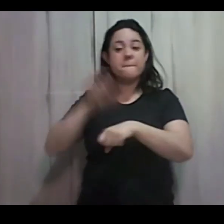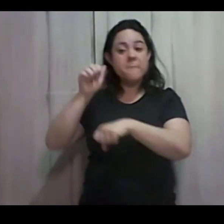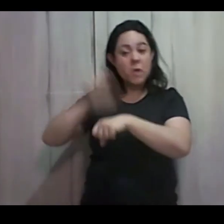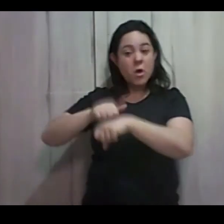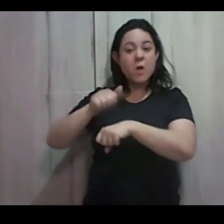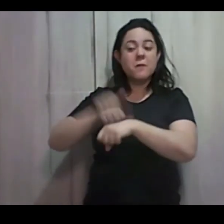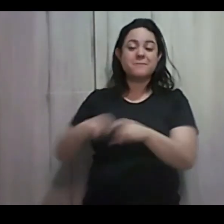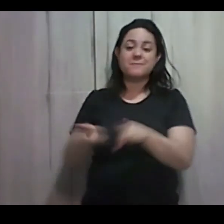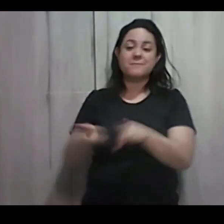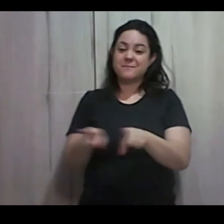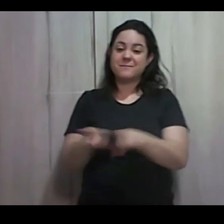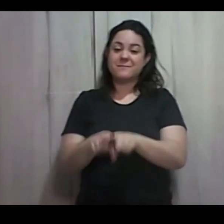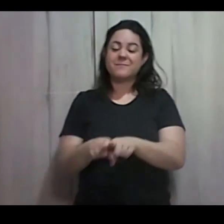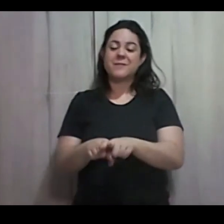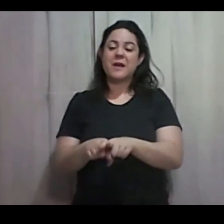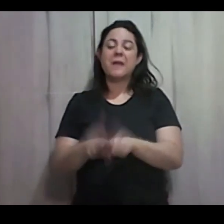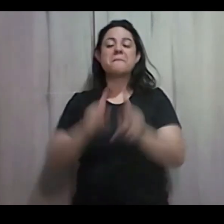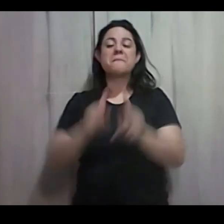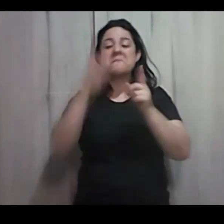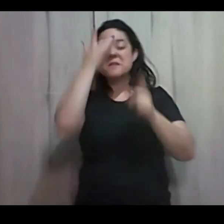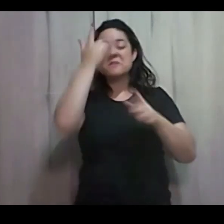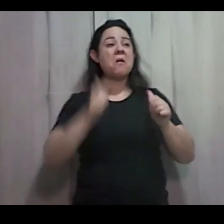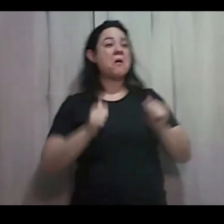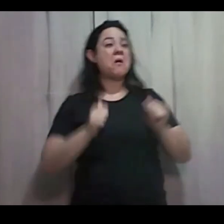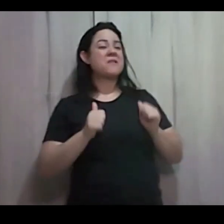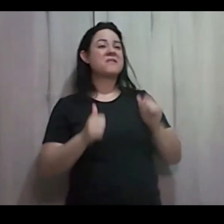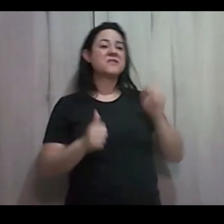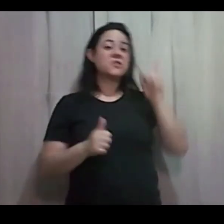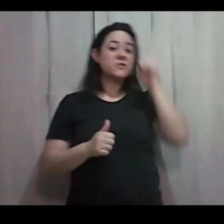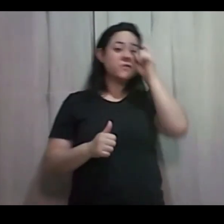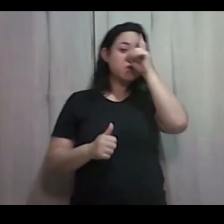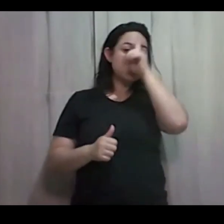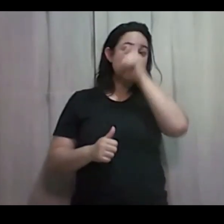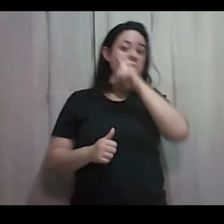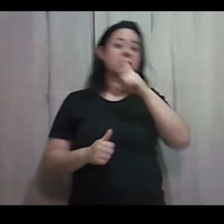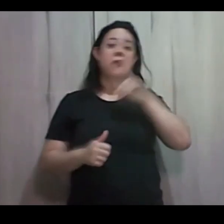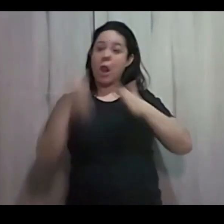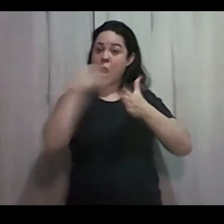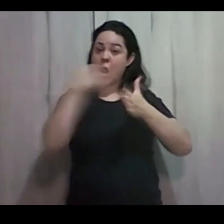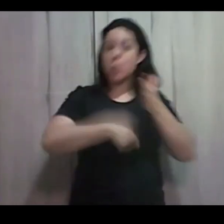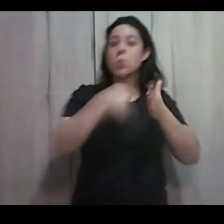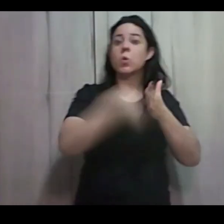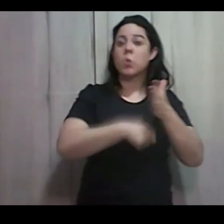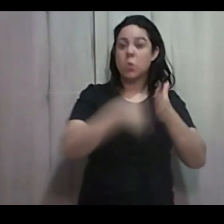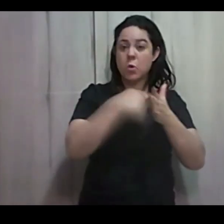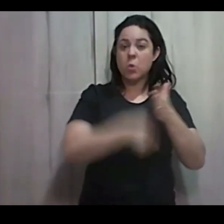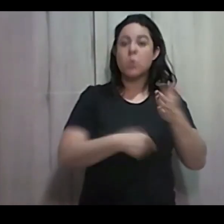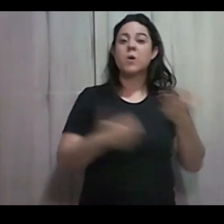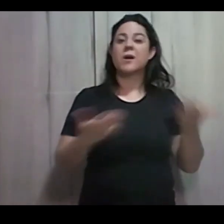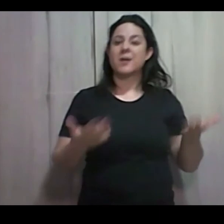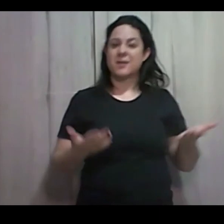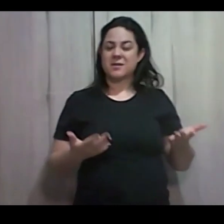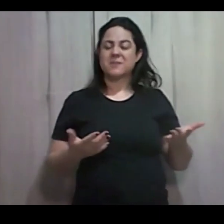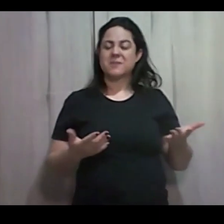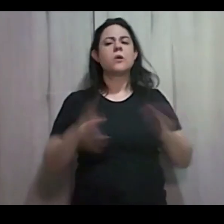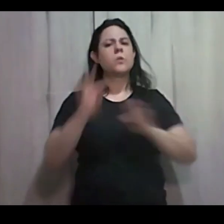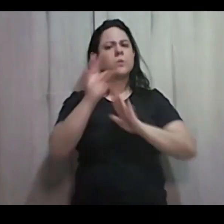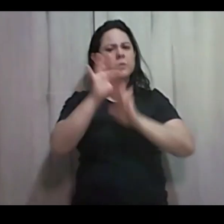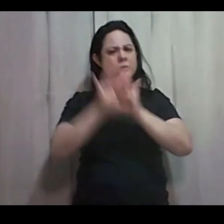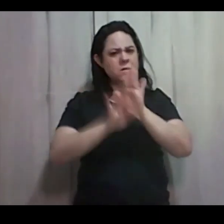cômoda Têm dificuldade De enfrentar as lutas Então Esse texto É para nos despertar A